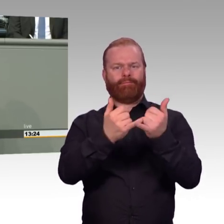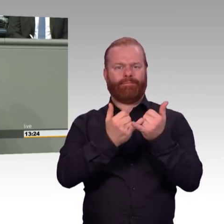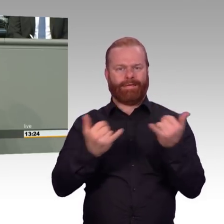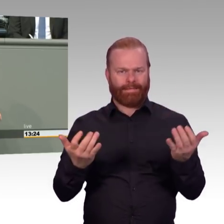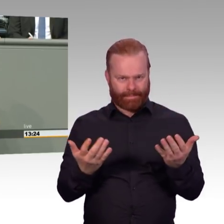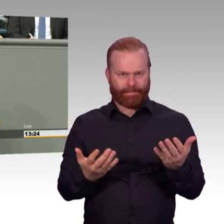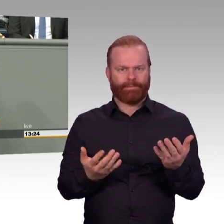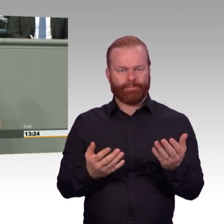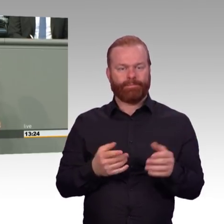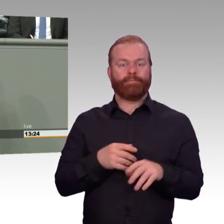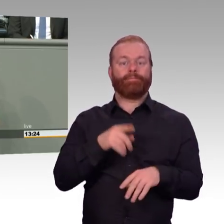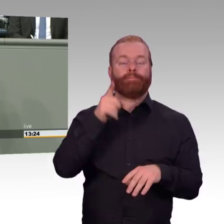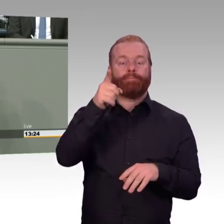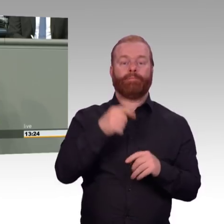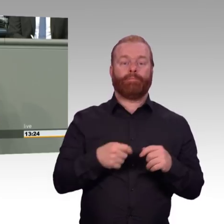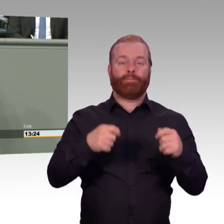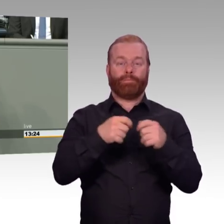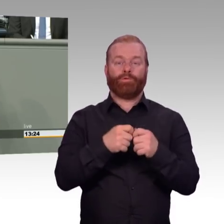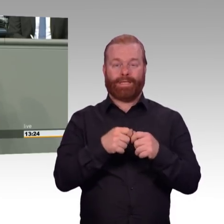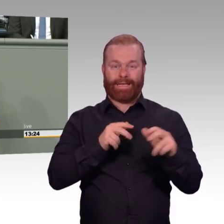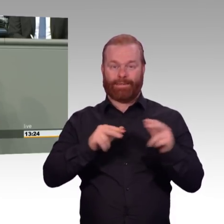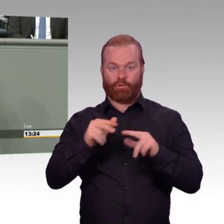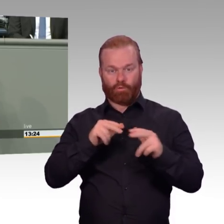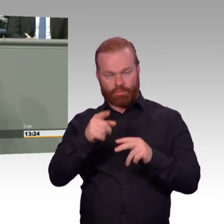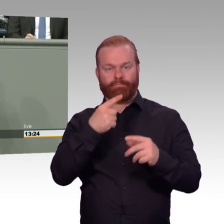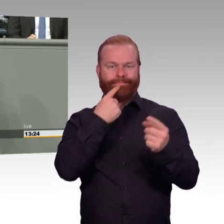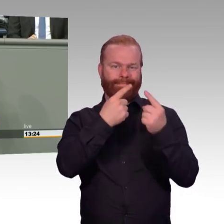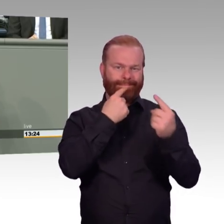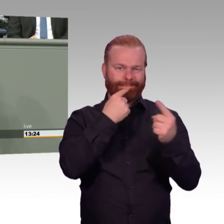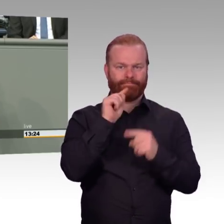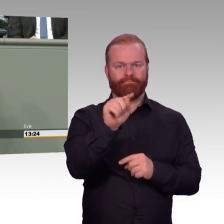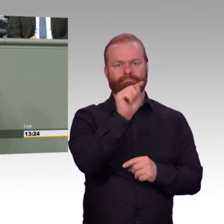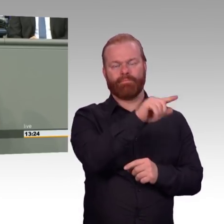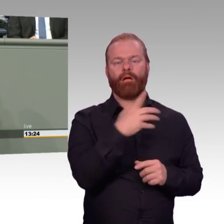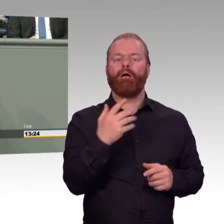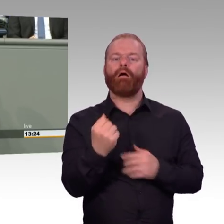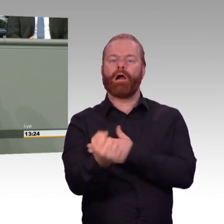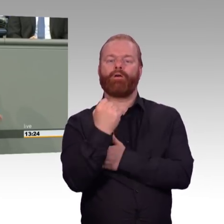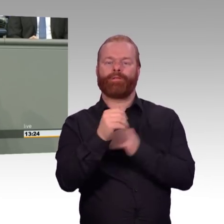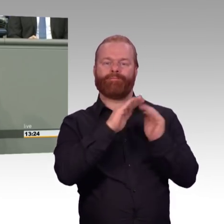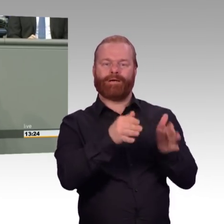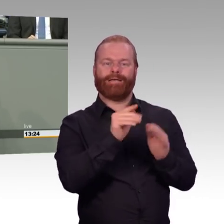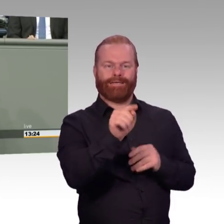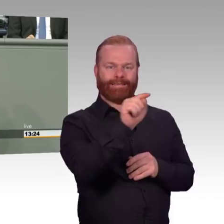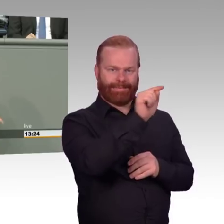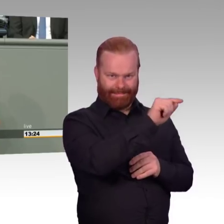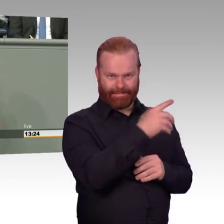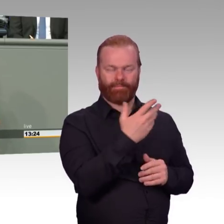das glaube ich, können wir alle miteinander nachvollziehen, keine einfache Materie. Denn jedes Kraftwerk ist anders. Jedes Kraftwerk wird